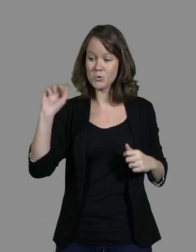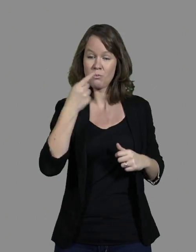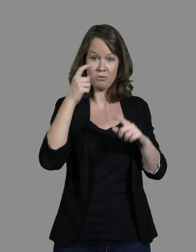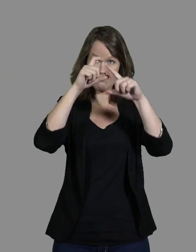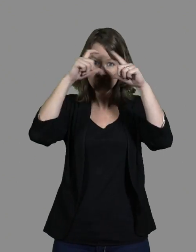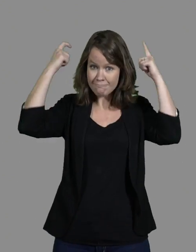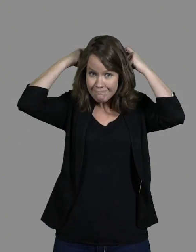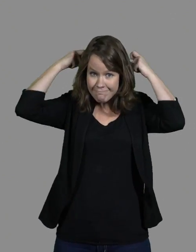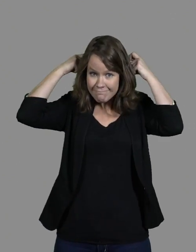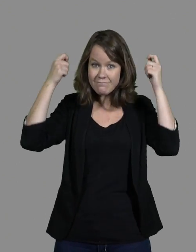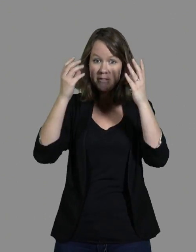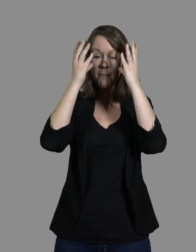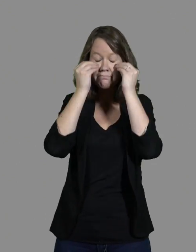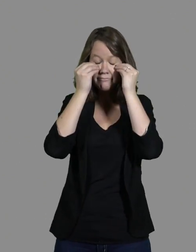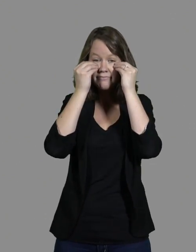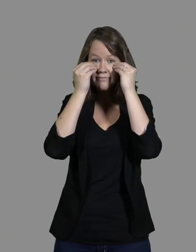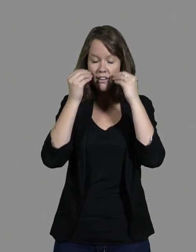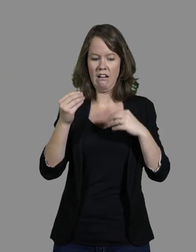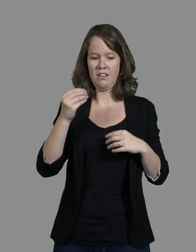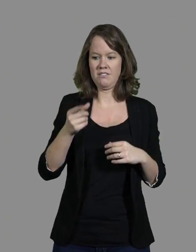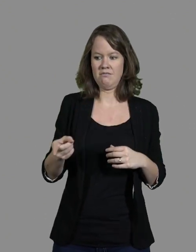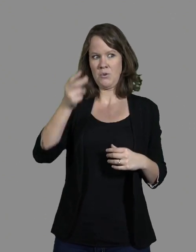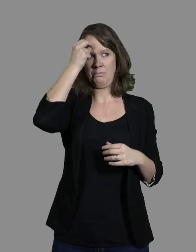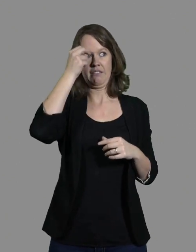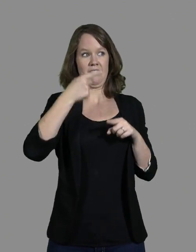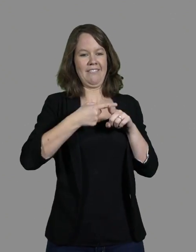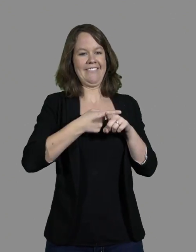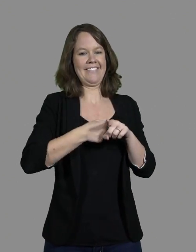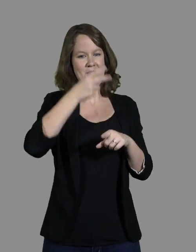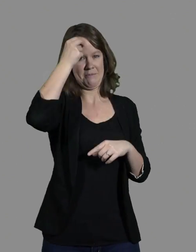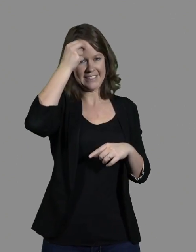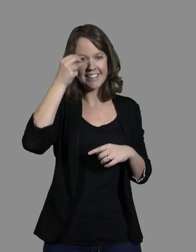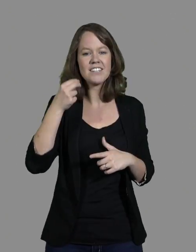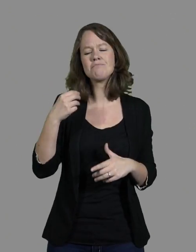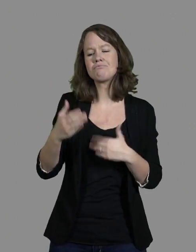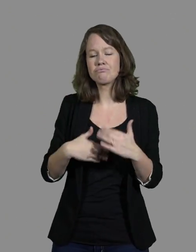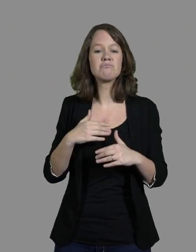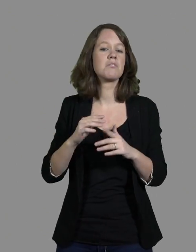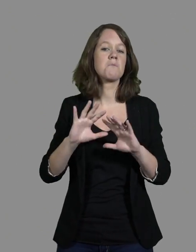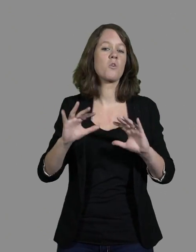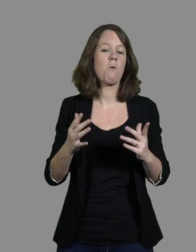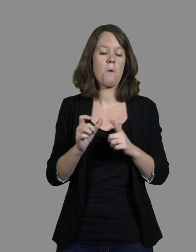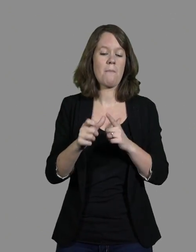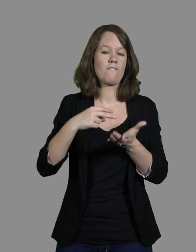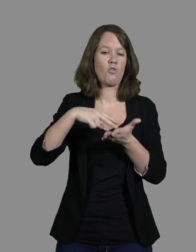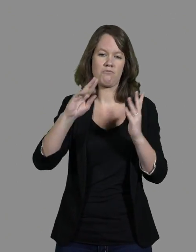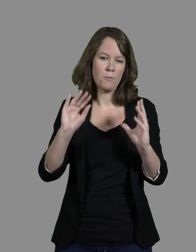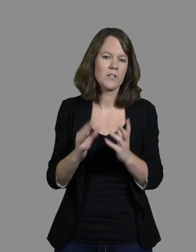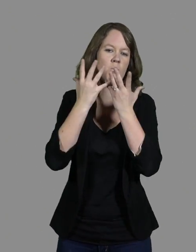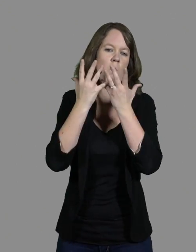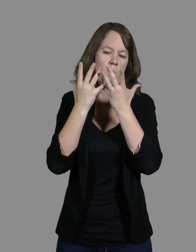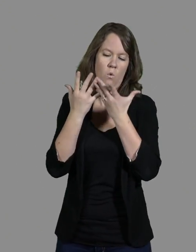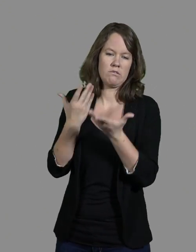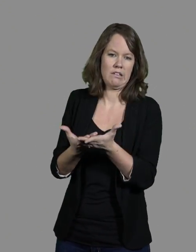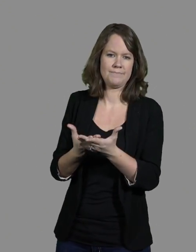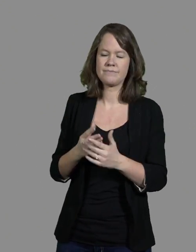commence à comprendre la couleur de ce qui va se passer. Et après, je travaille énormément sur de l'improvisation. Comment est-ce qu'on pouvait faire faire des choses,